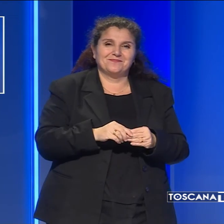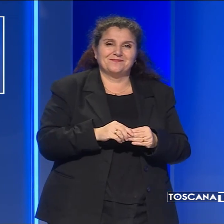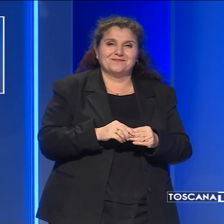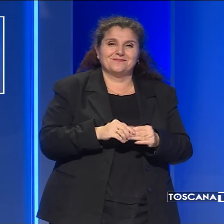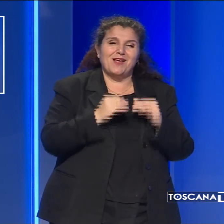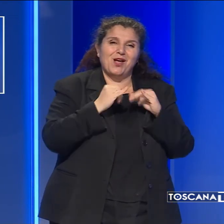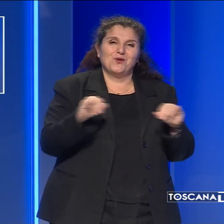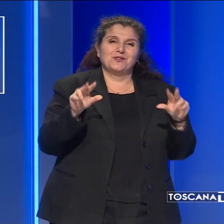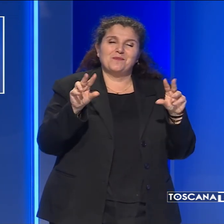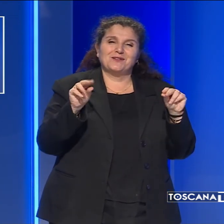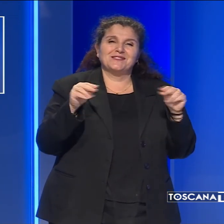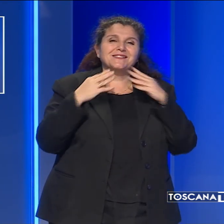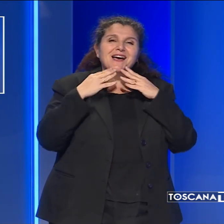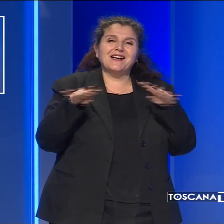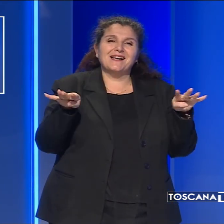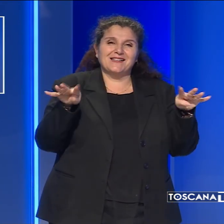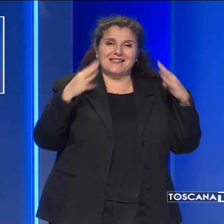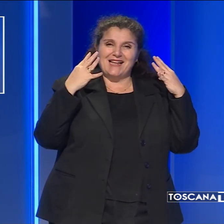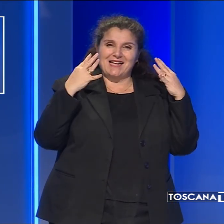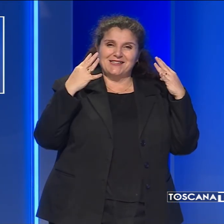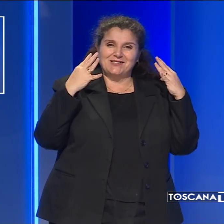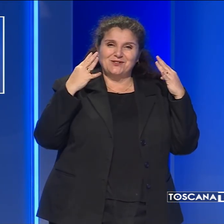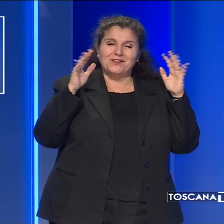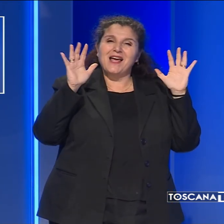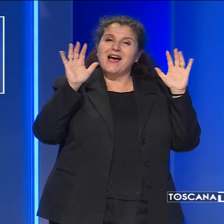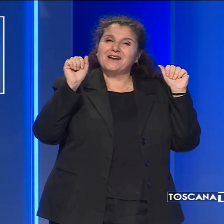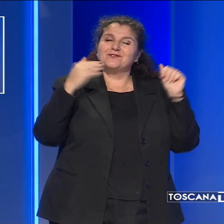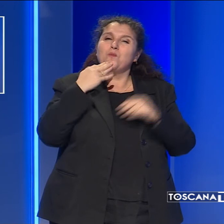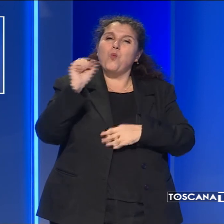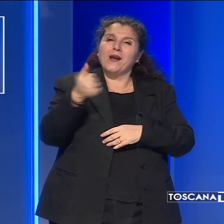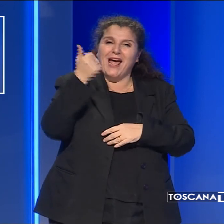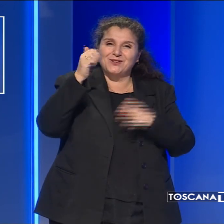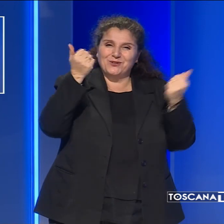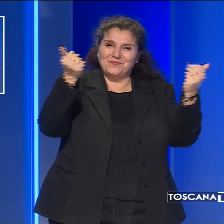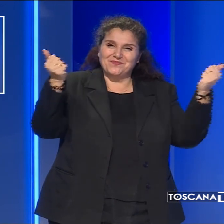Per questa sera è tutto, grazie per averci seguiti e buon anno!